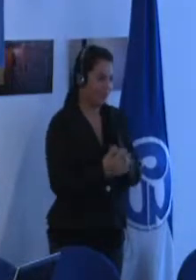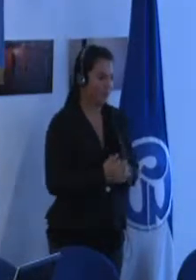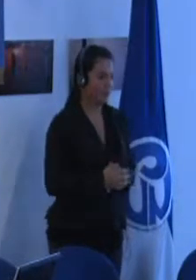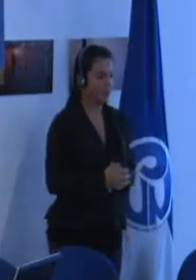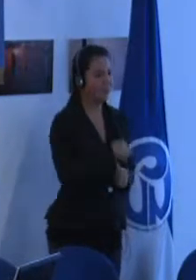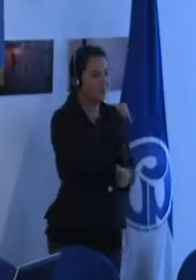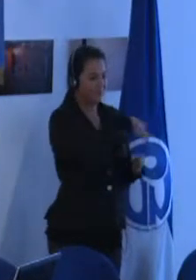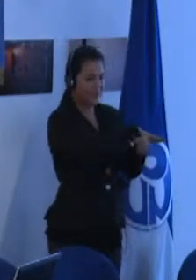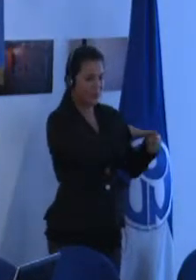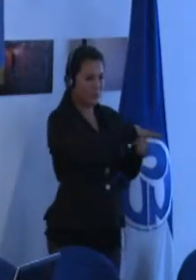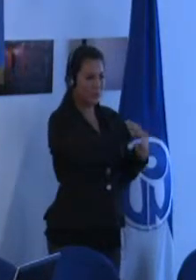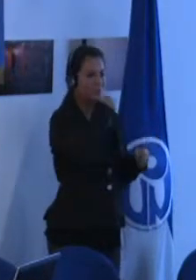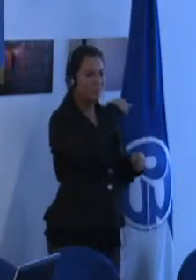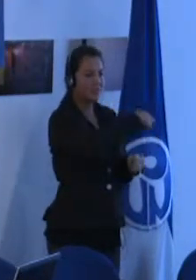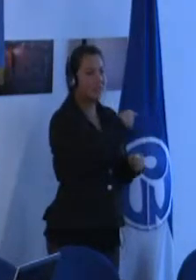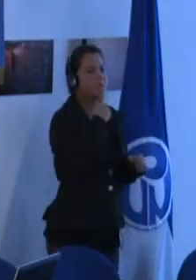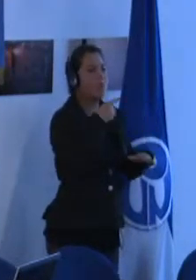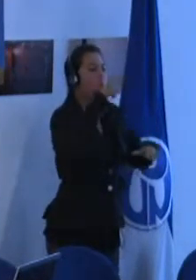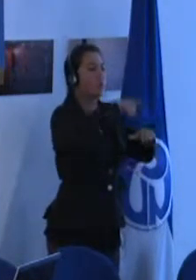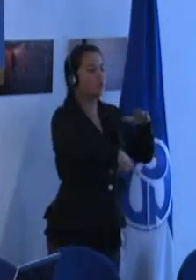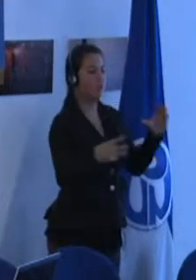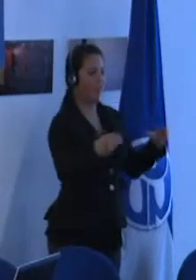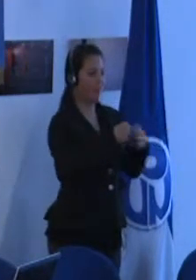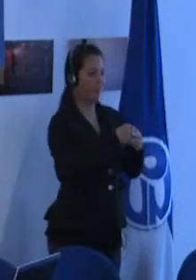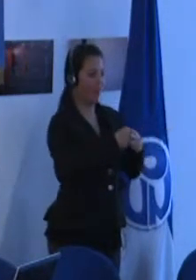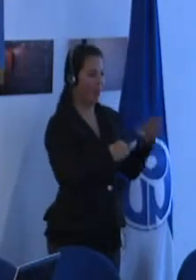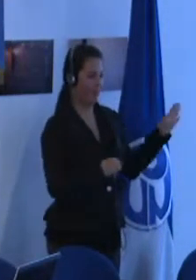en este caso el bus está adaptado